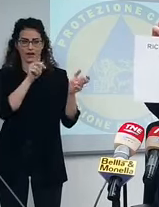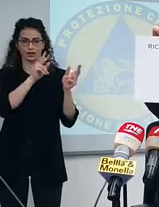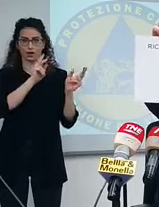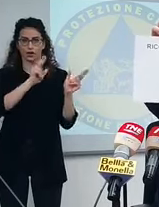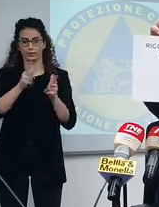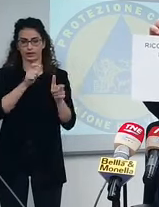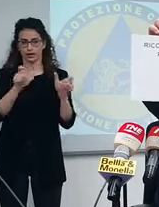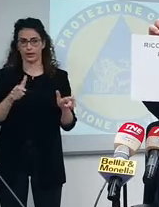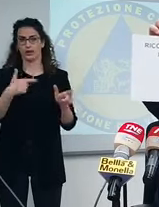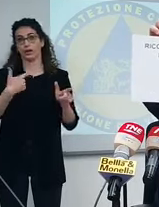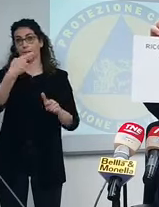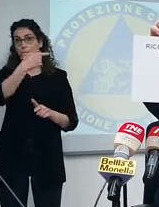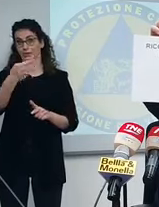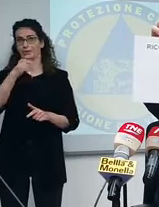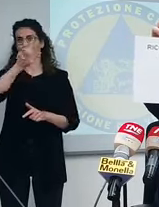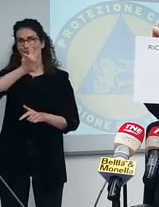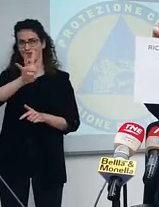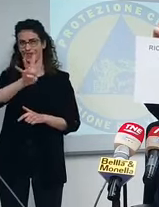però meno 43.